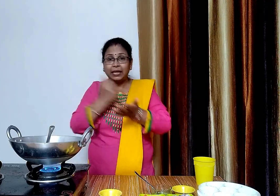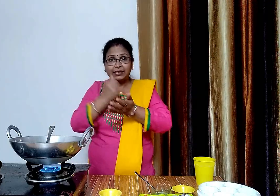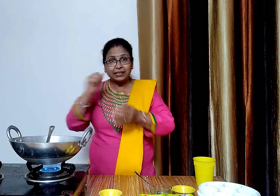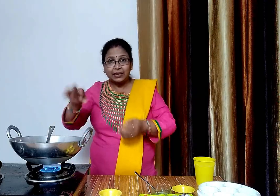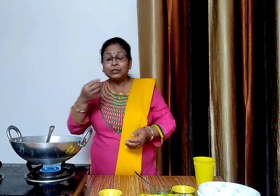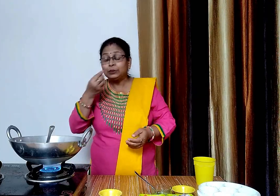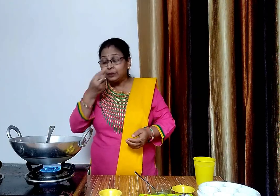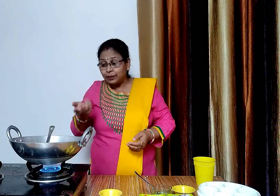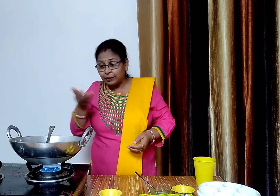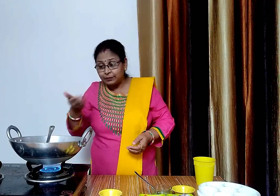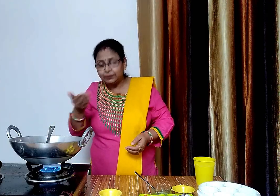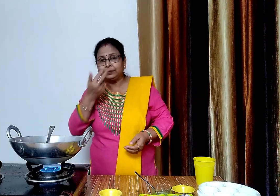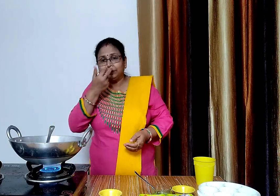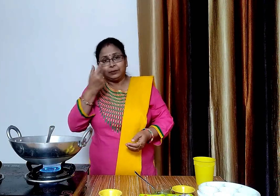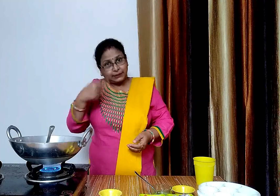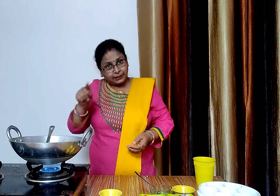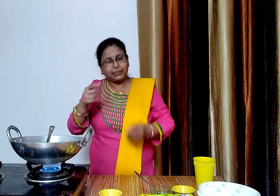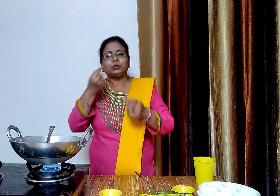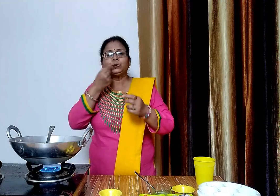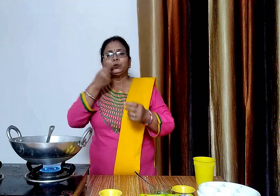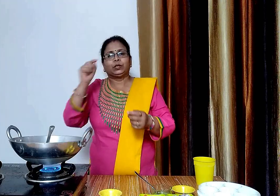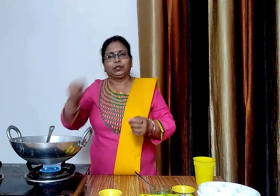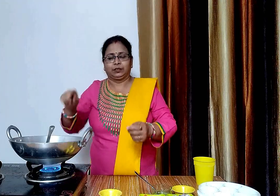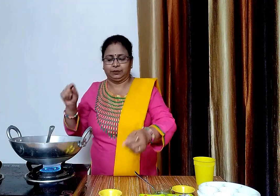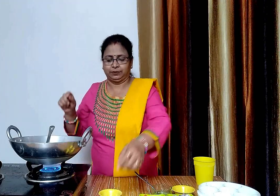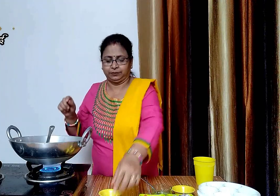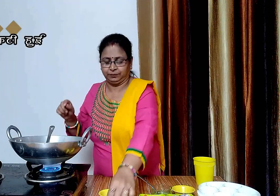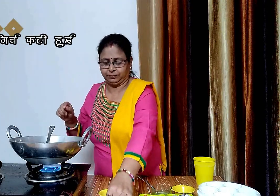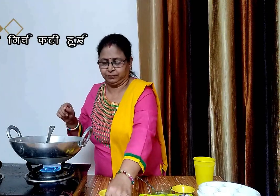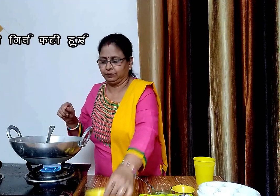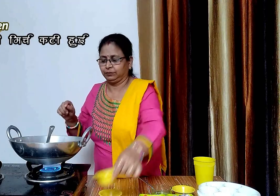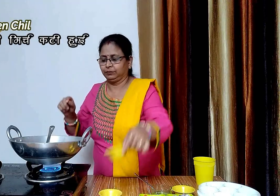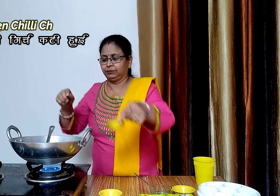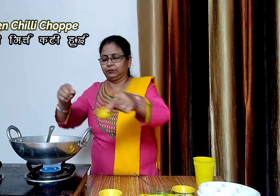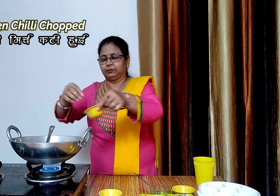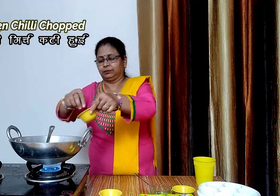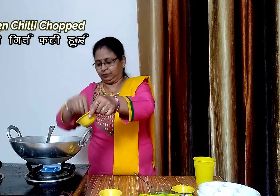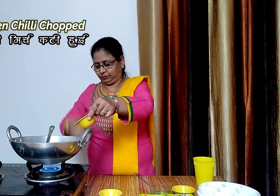अद्रक और लेसन की कुछ मुआने लगी है अब हम इसमें दो कड़ी हुई हरी मिच डा लेंगे